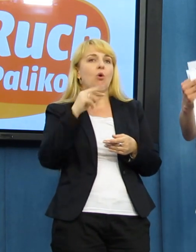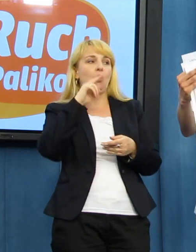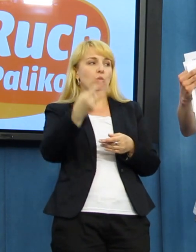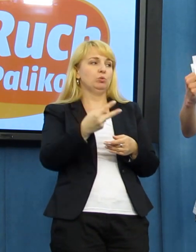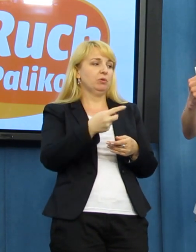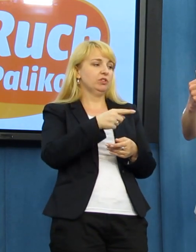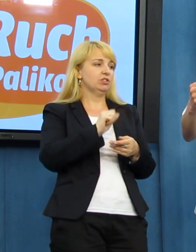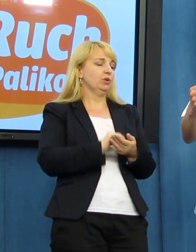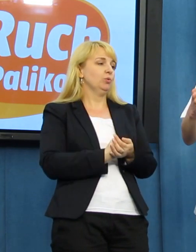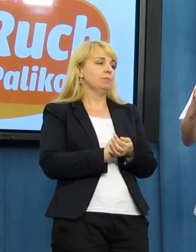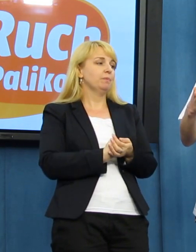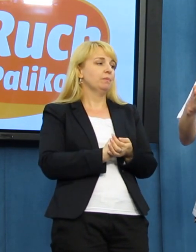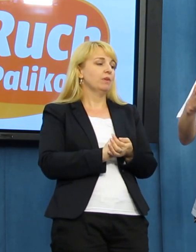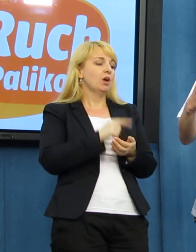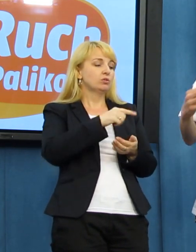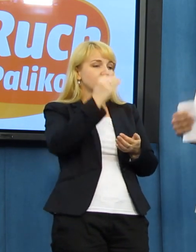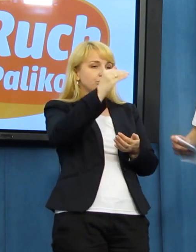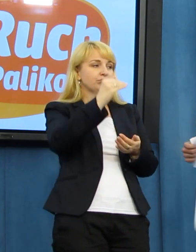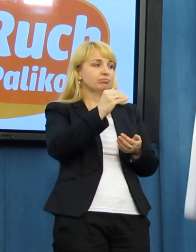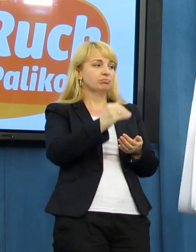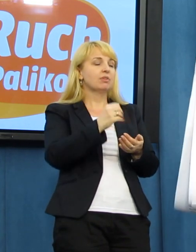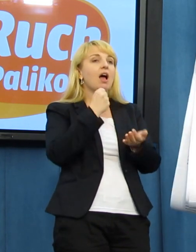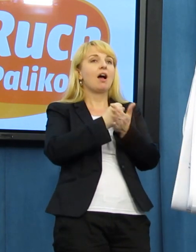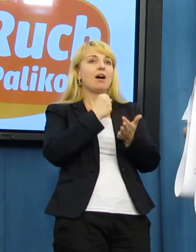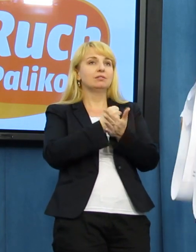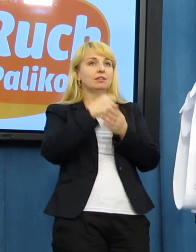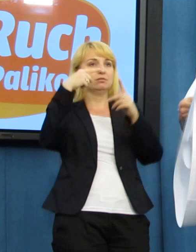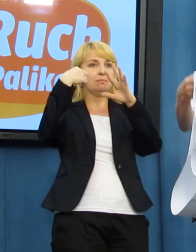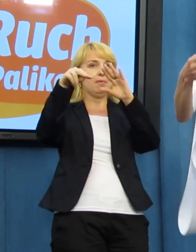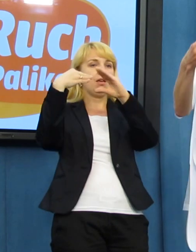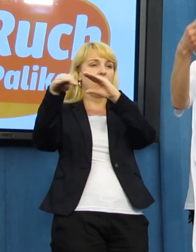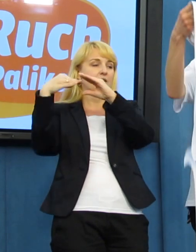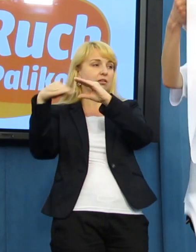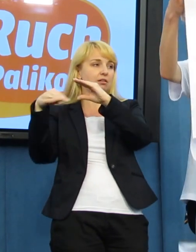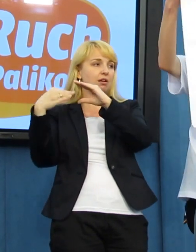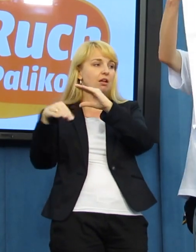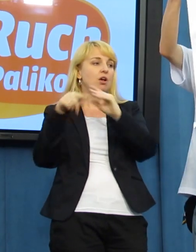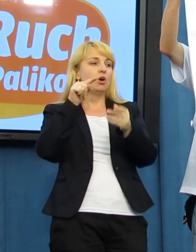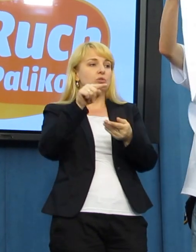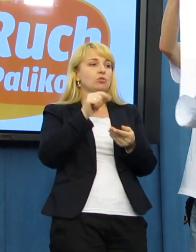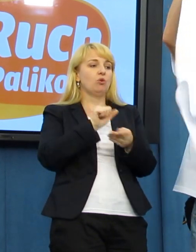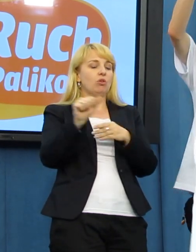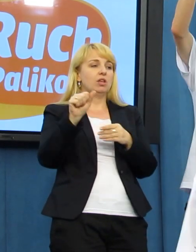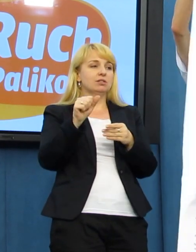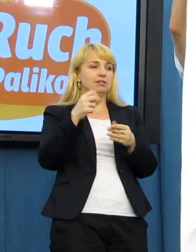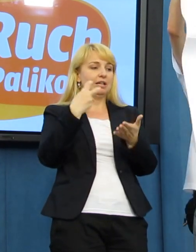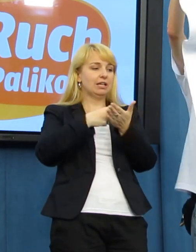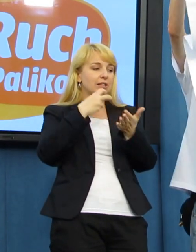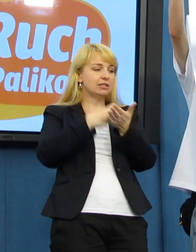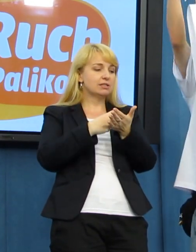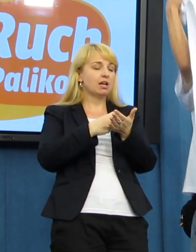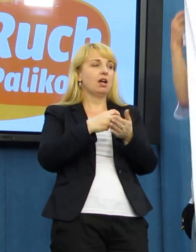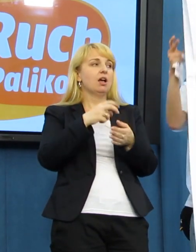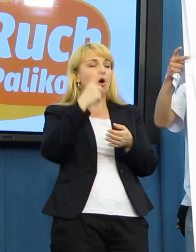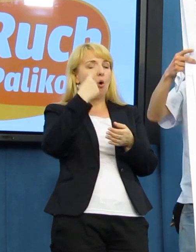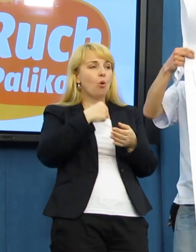Dokładnie. To jest właśnie lista osób, które to rozdaję pokaż, bo zimkowująca lista. To jest taka dość spora ściąga.